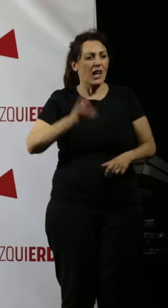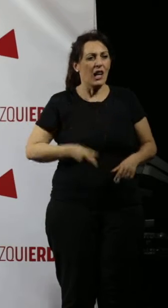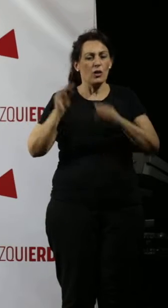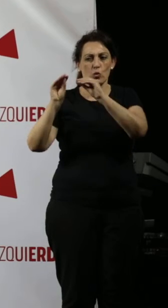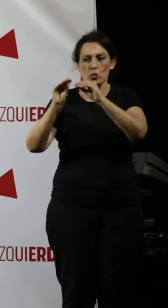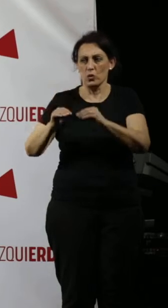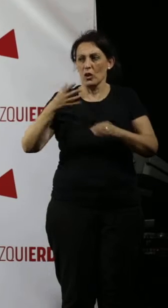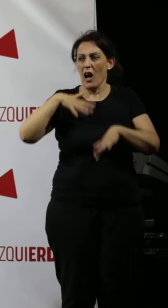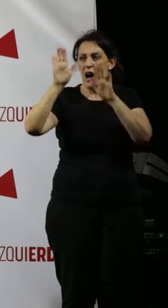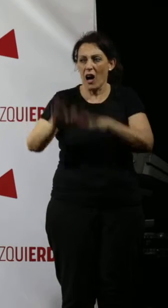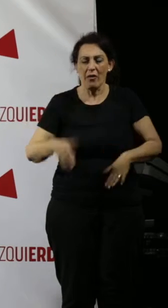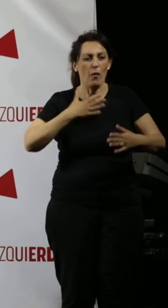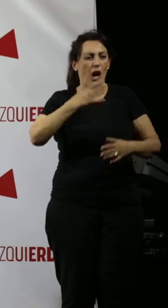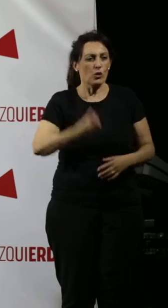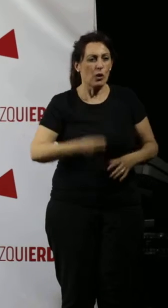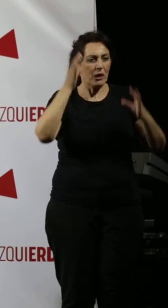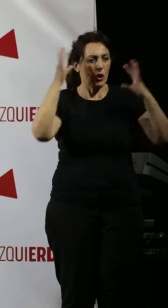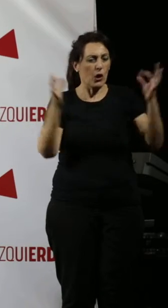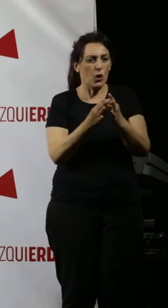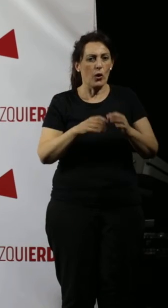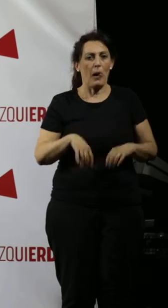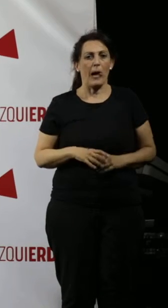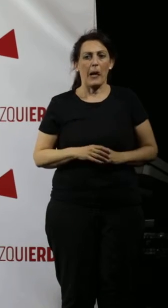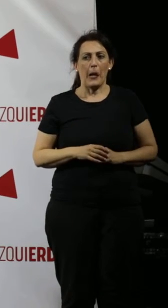hizo tanto en favor del Ayuntamiento de Córdoba.